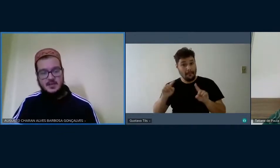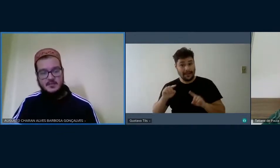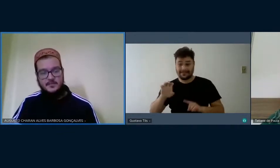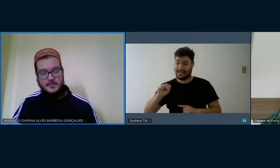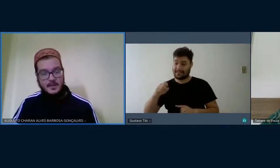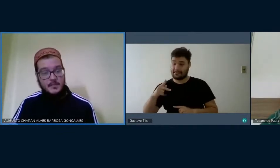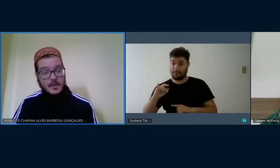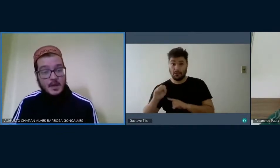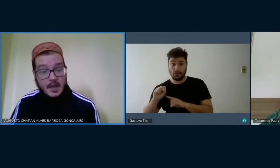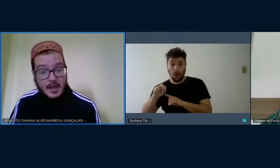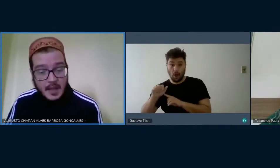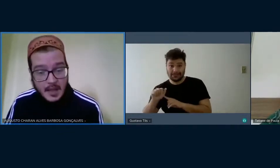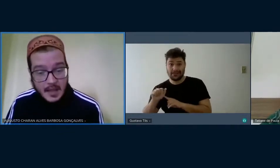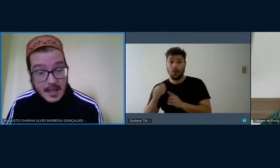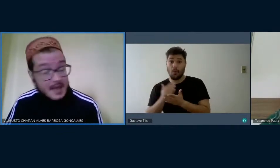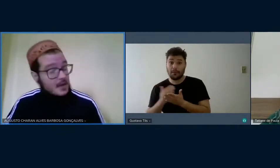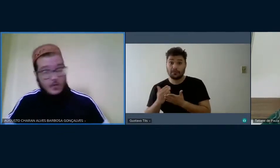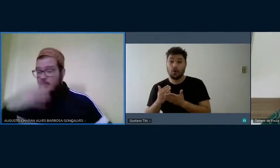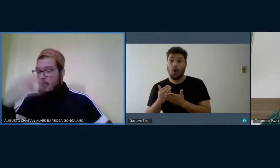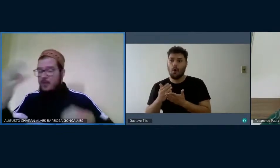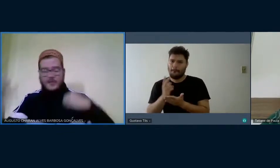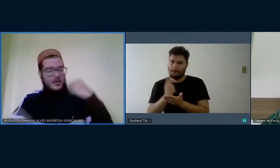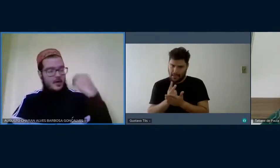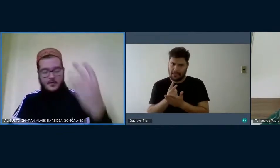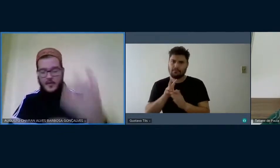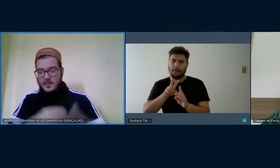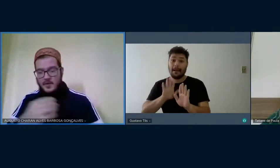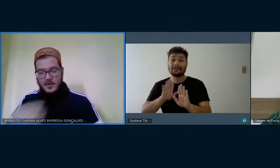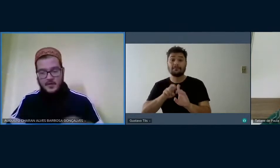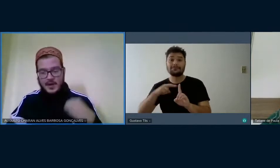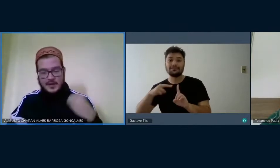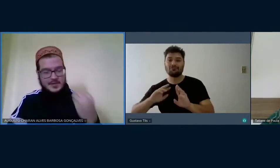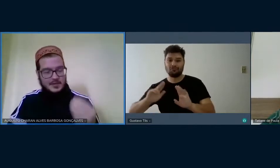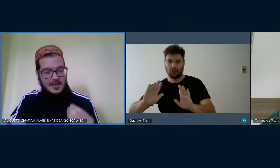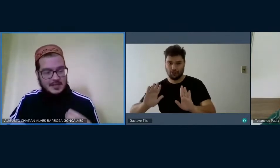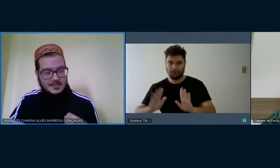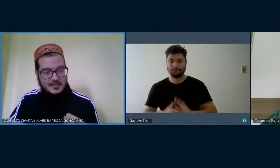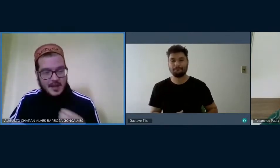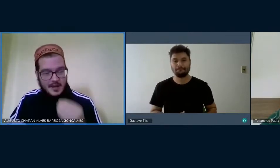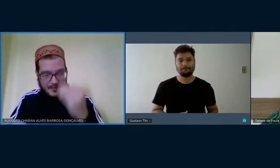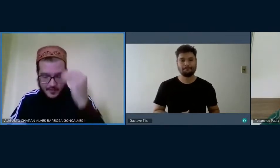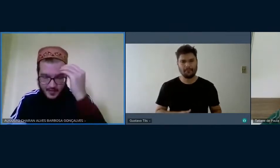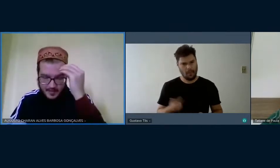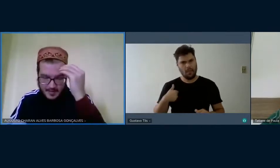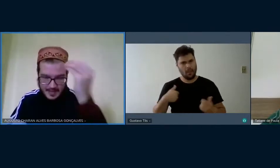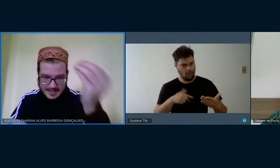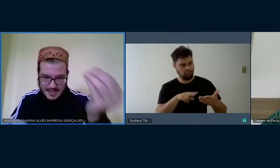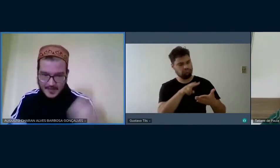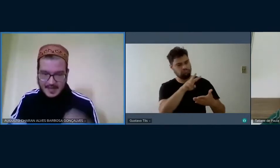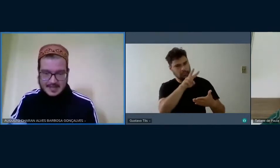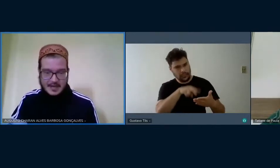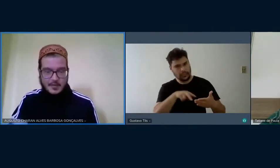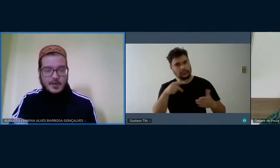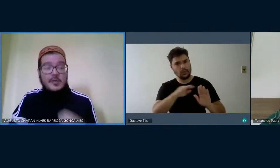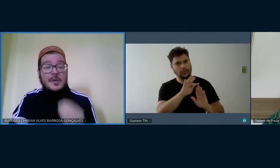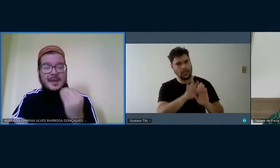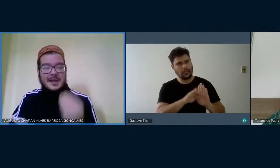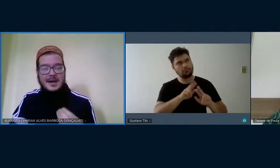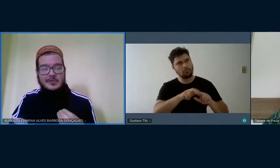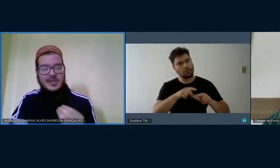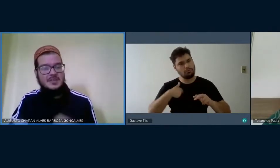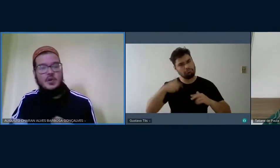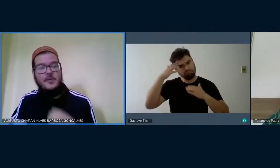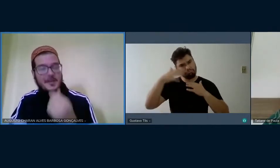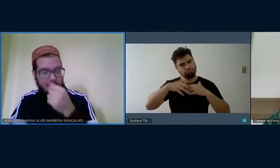raciocínio. E aí, conforme eu fui lendo o seu texto, foi dada essa reflexão. E o